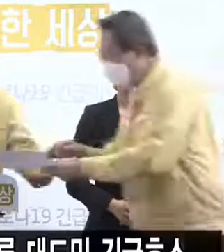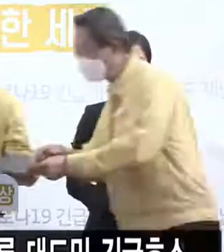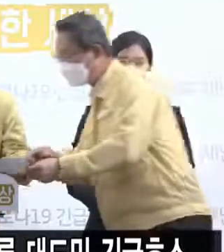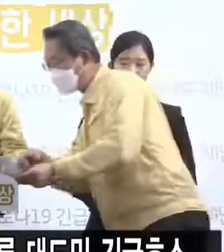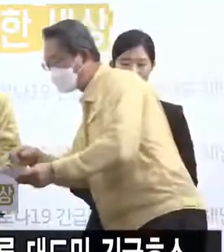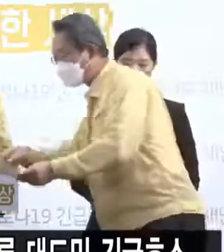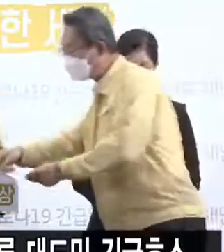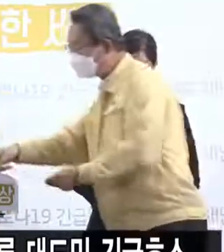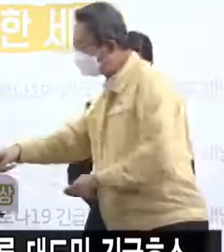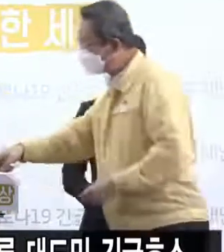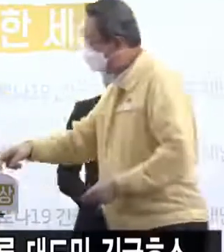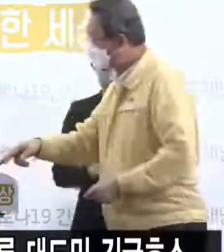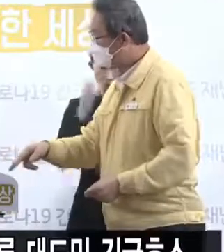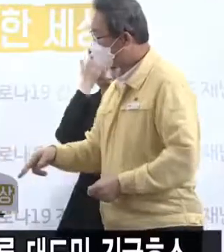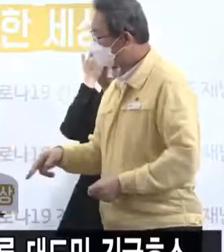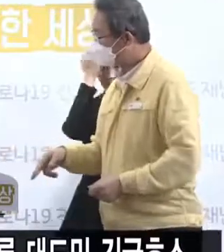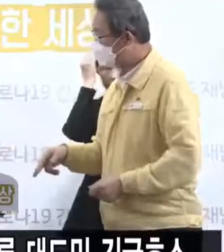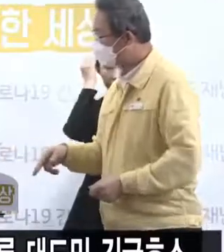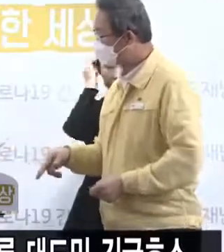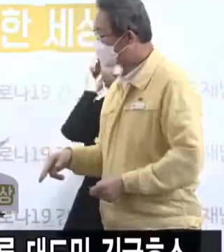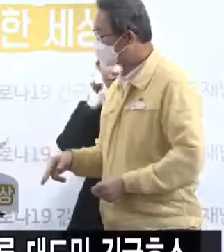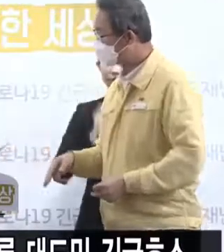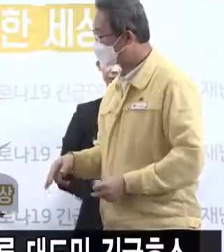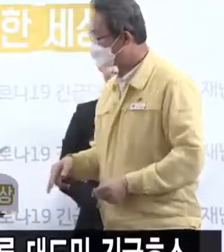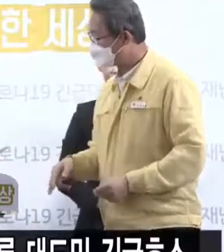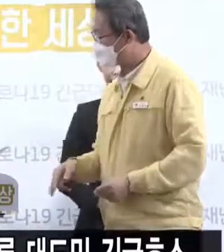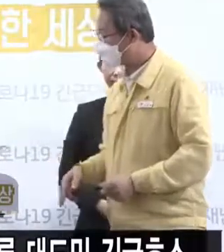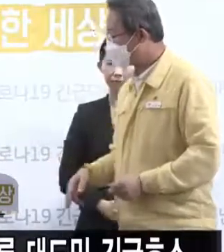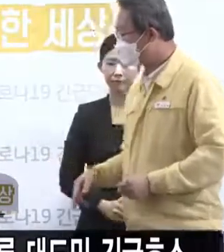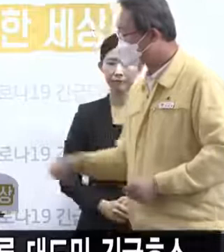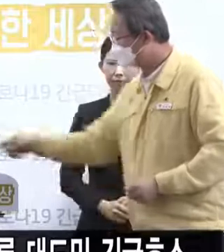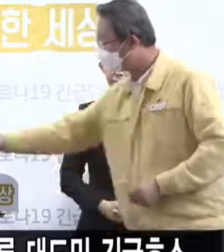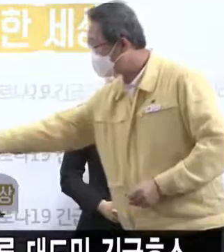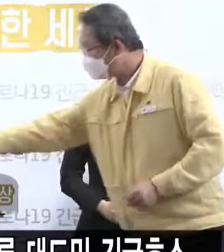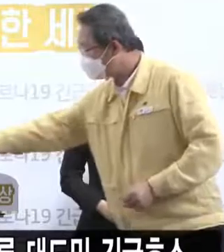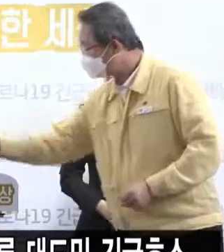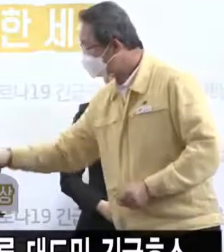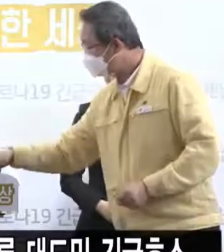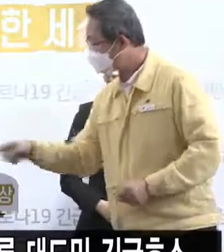세부적인 현황은 이따가 오후에 하도록 하고 질문에 있어서 좀 생략하도록 하십시오.